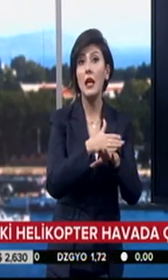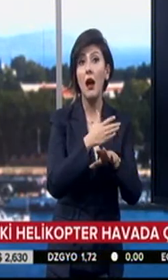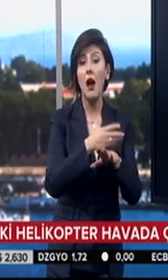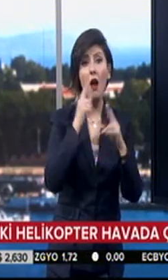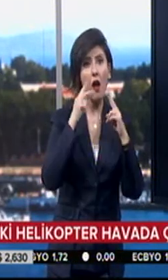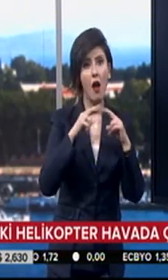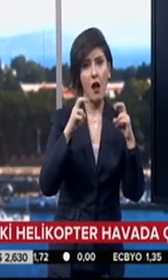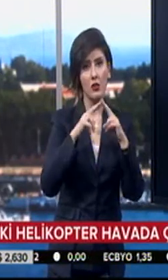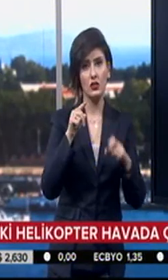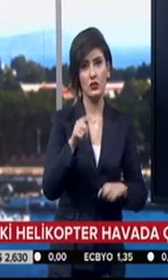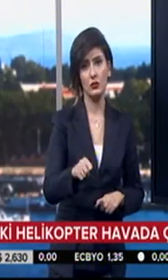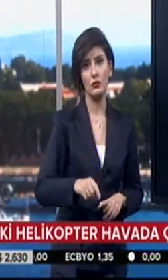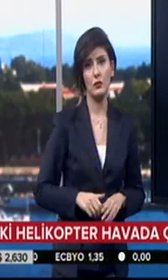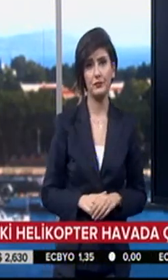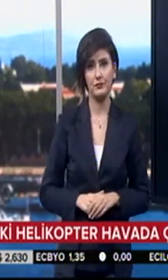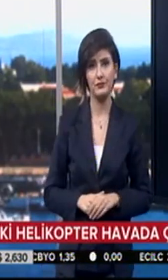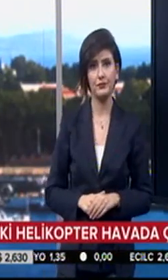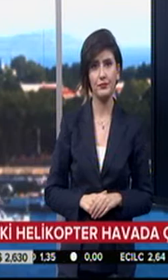nedeni araştırılıyor.